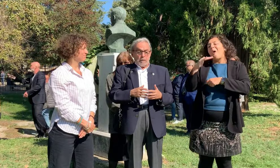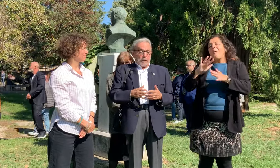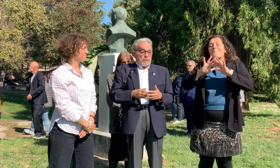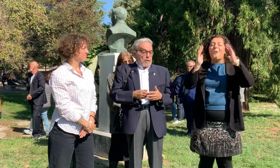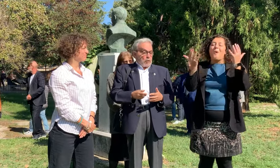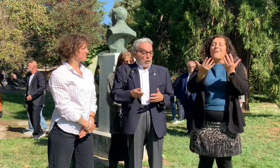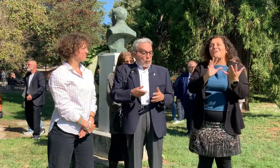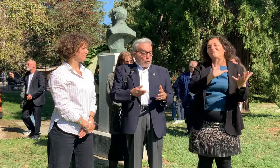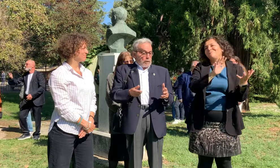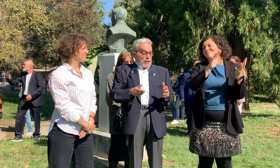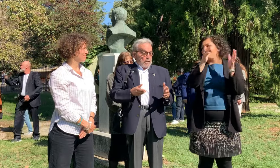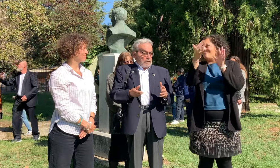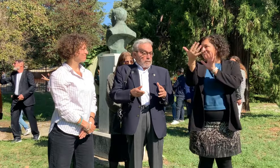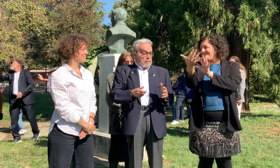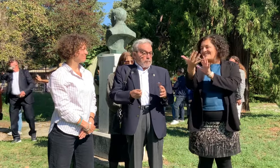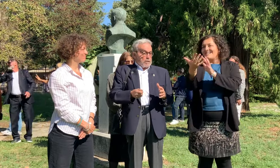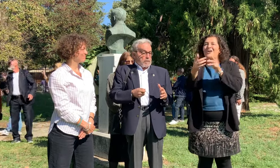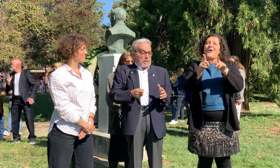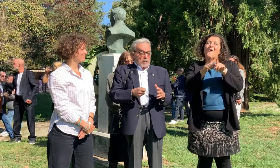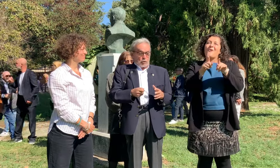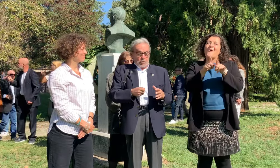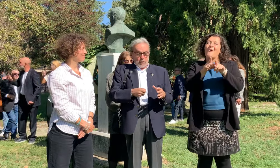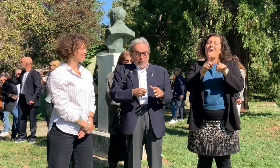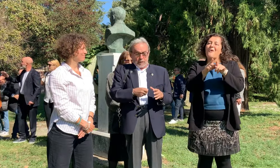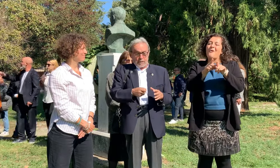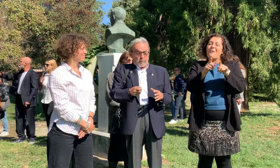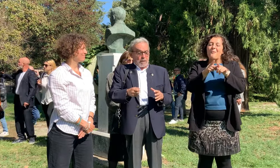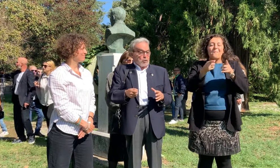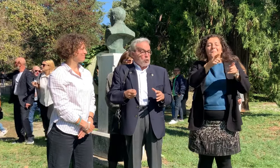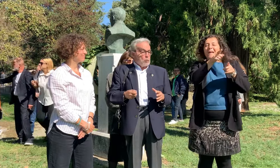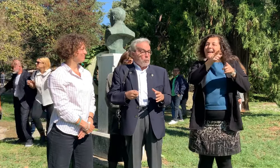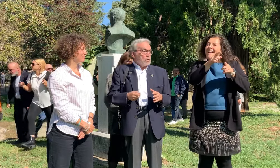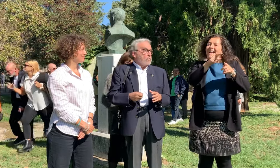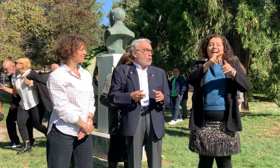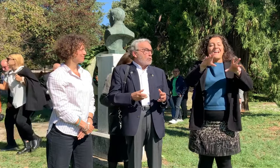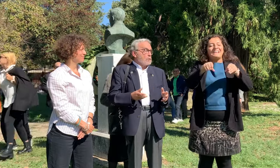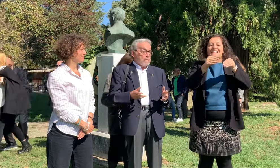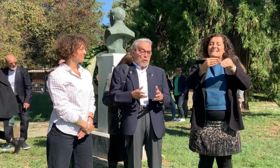C'erano un di più. E' stato un po' di E'